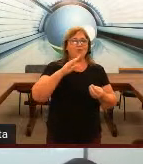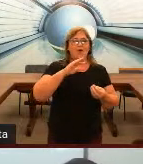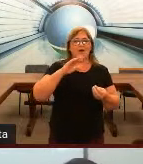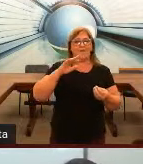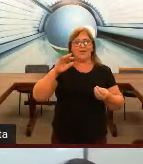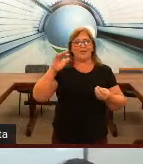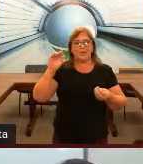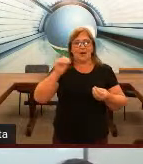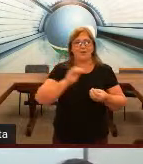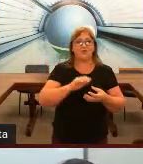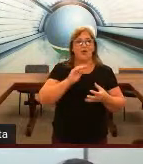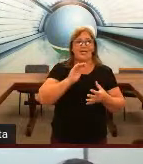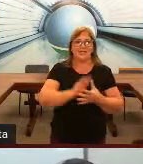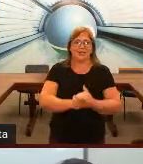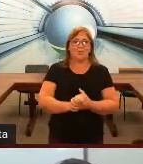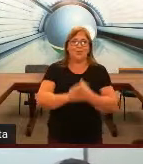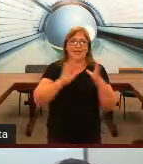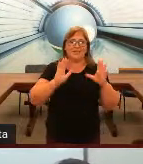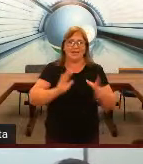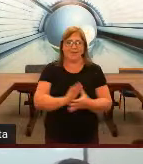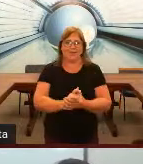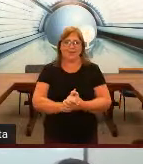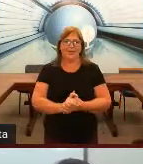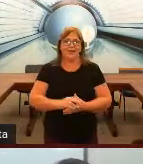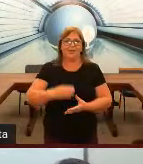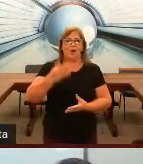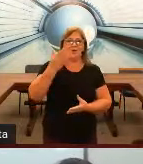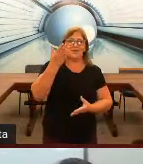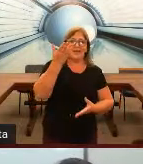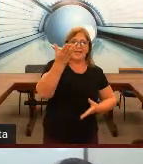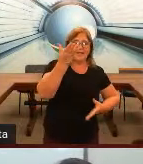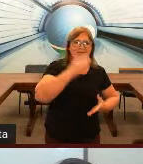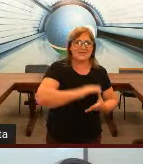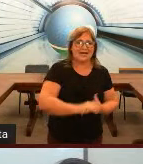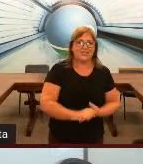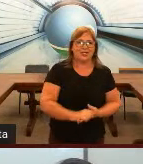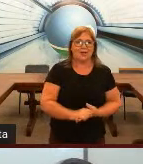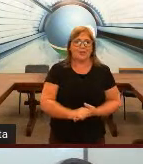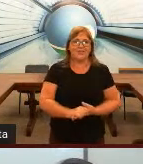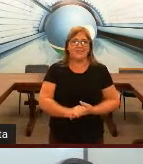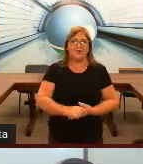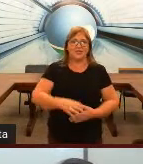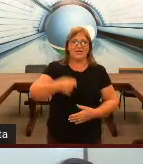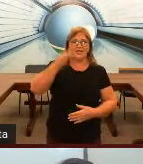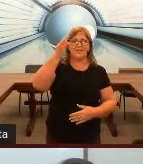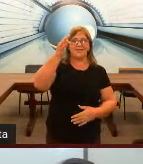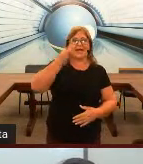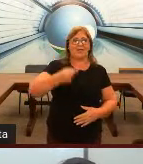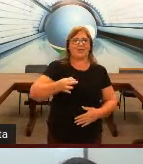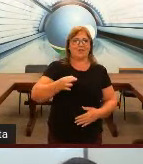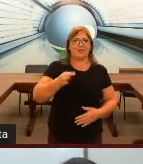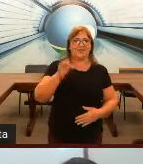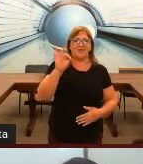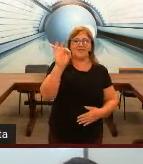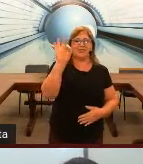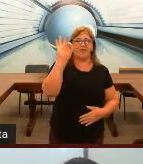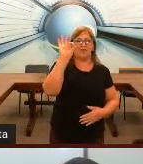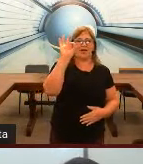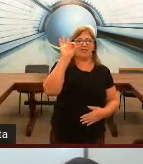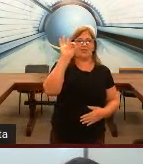o alfabeto manual soletrando por exemplo igual está aqui nesse slide o sinal de certo então você vai fazer essa configuração